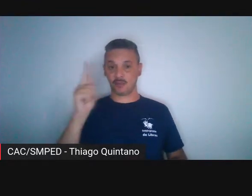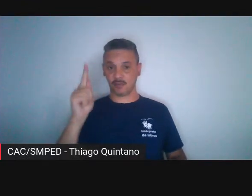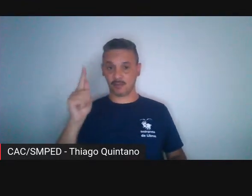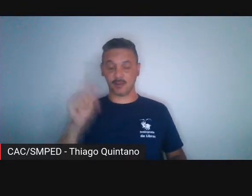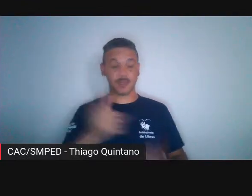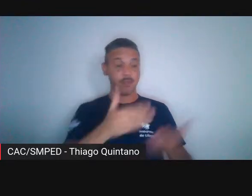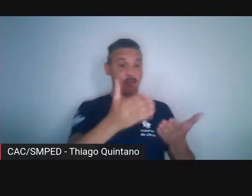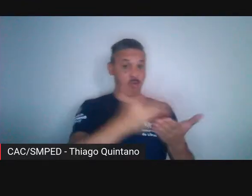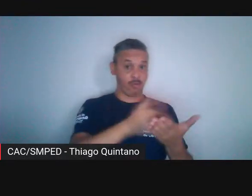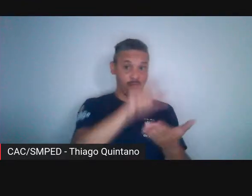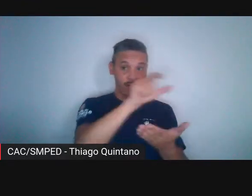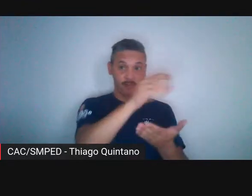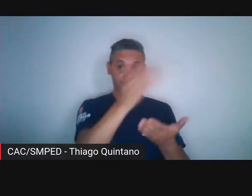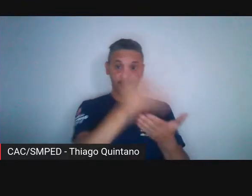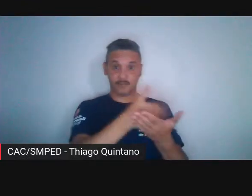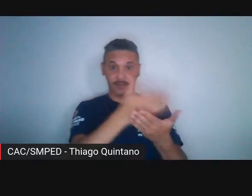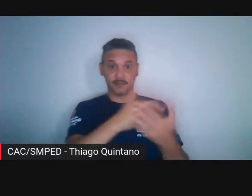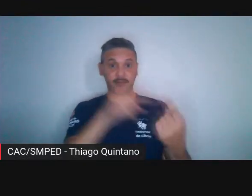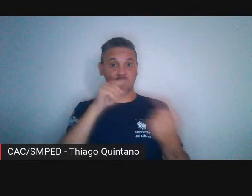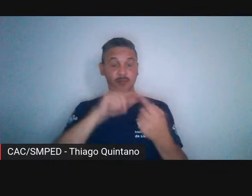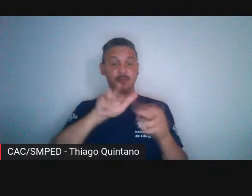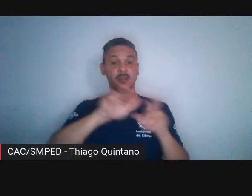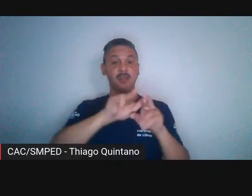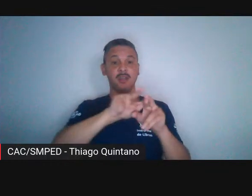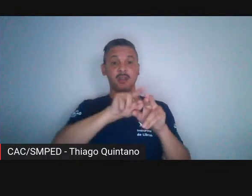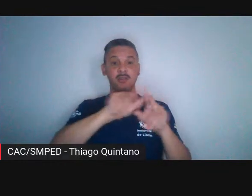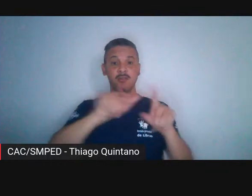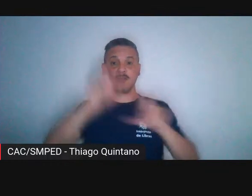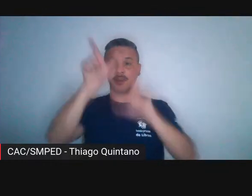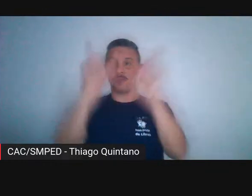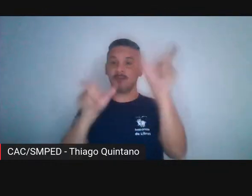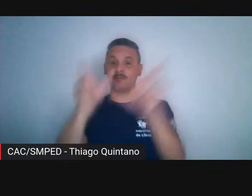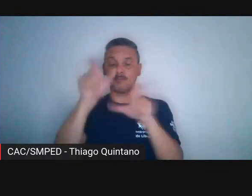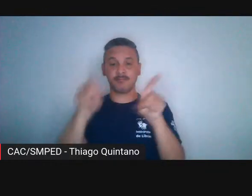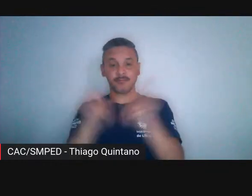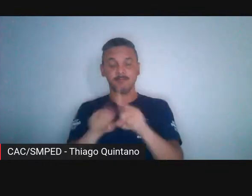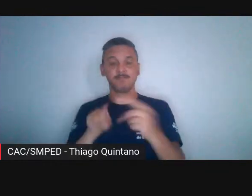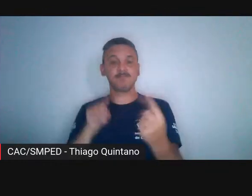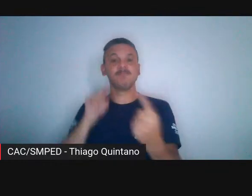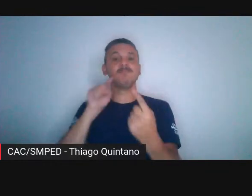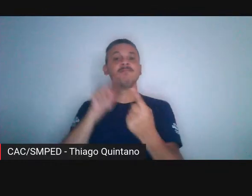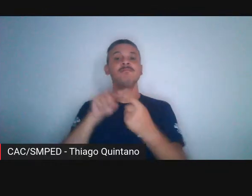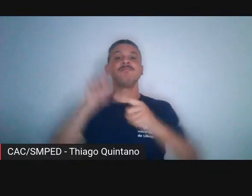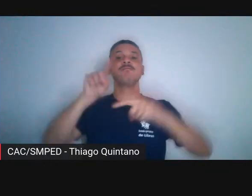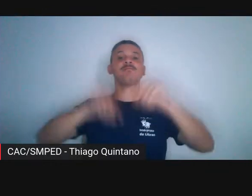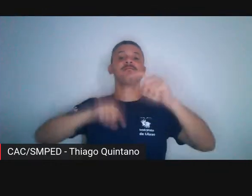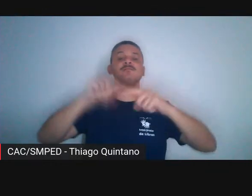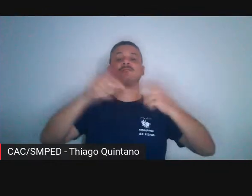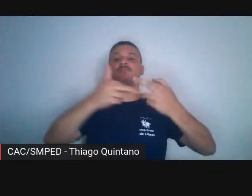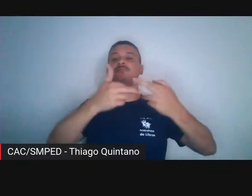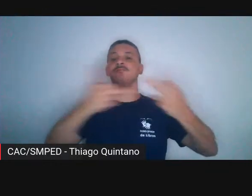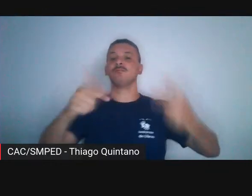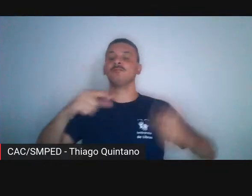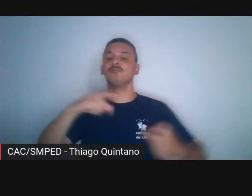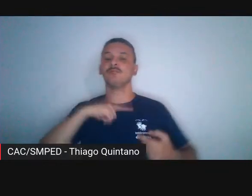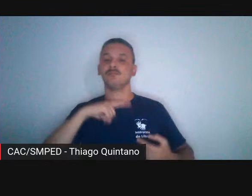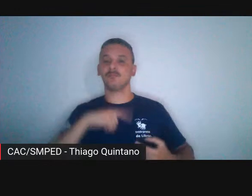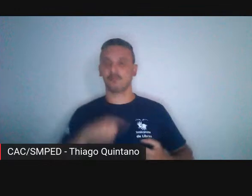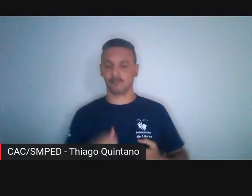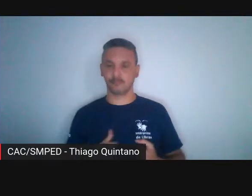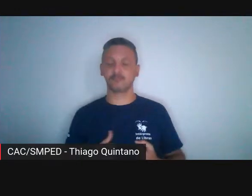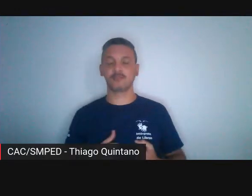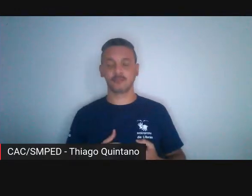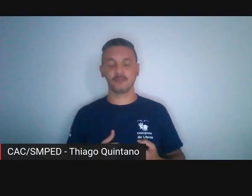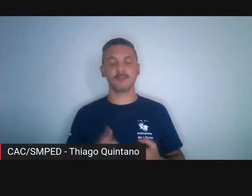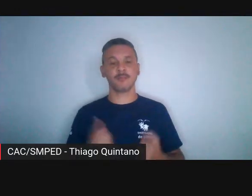de distintos ángulos e ele tem uns materiais diversos e, vamos dizer